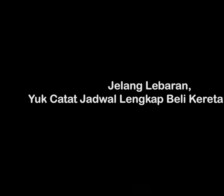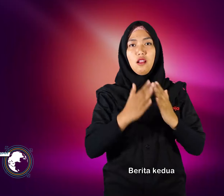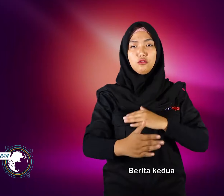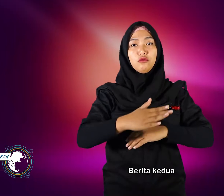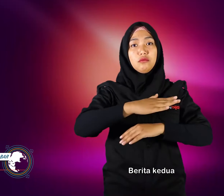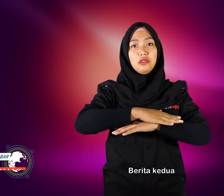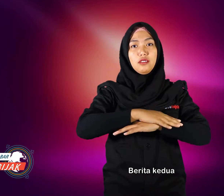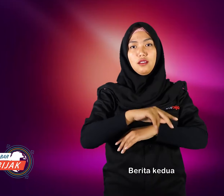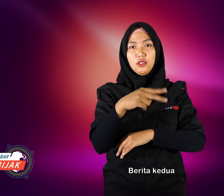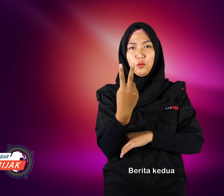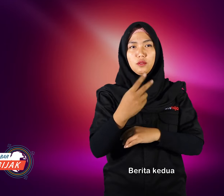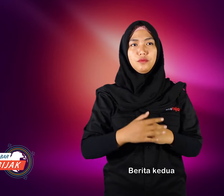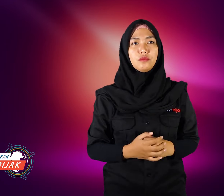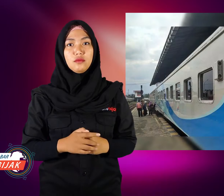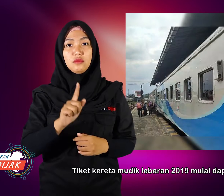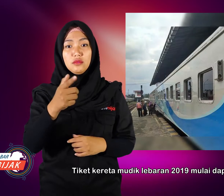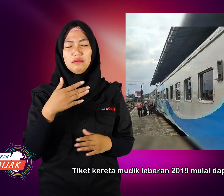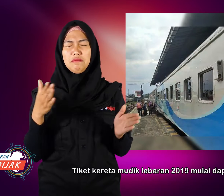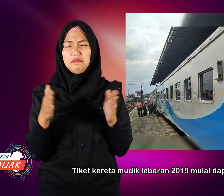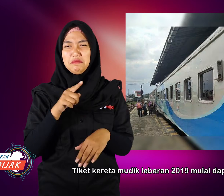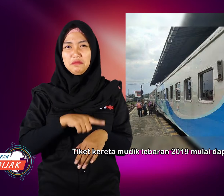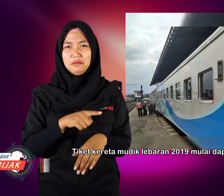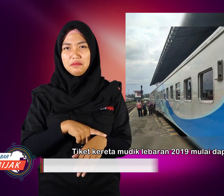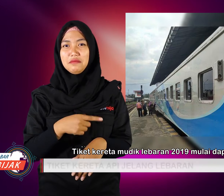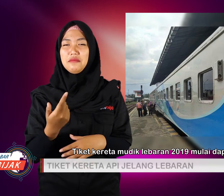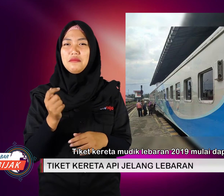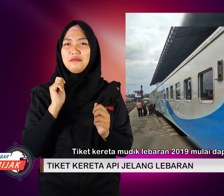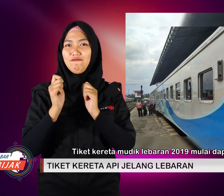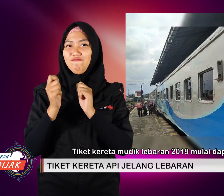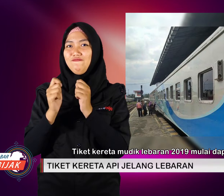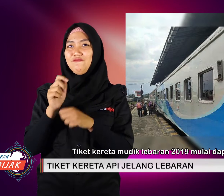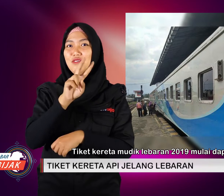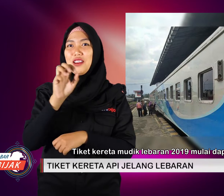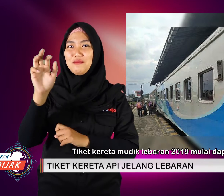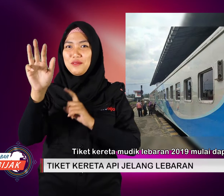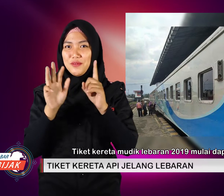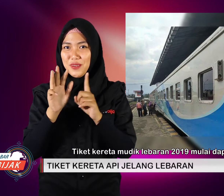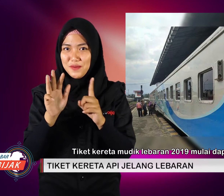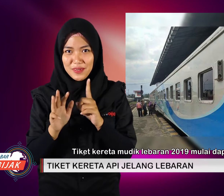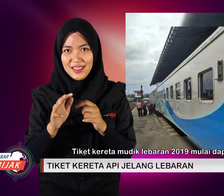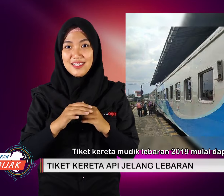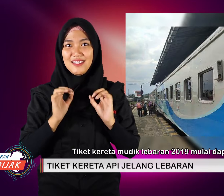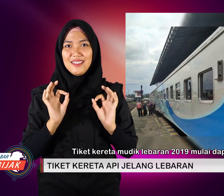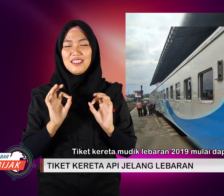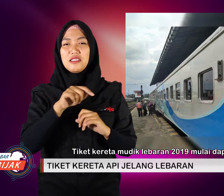Berita kedua. Tiket kereta mudik lebaran 2019 mulai dapat